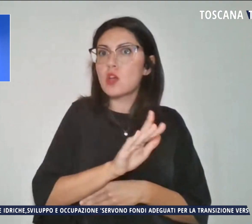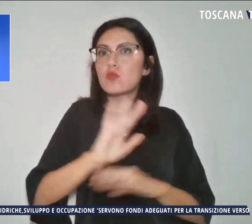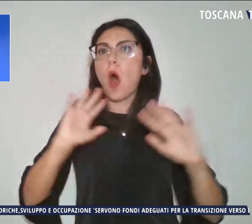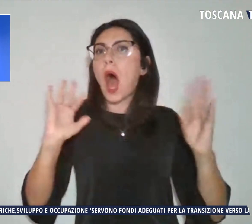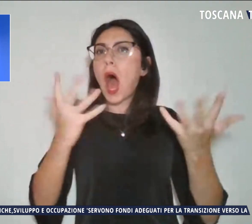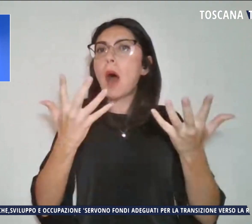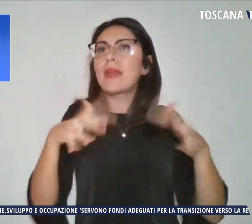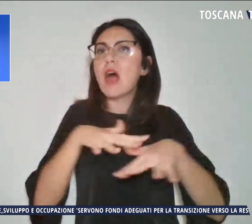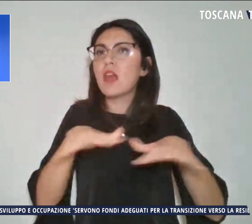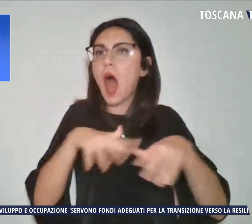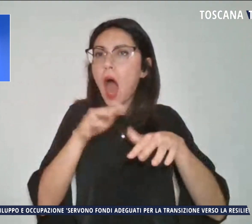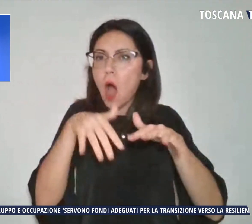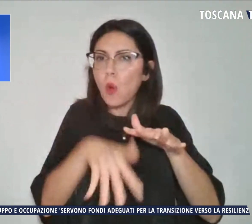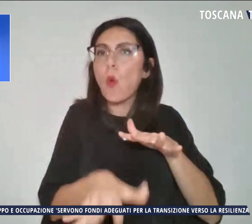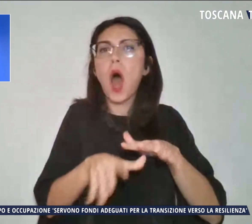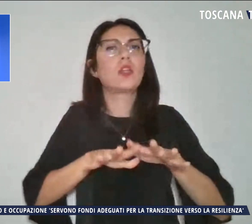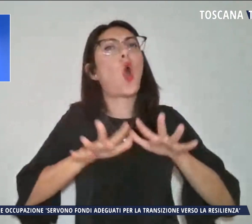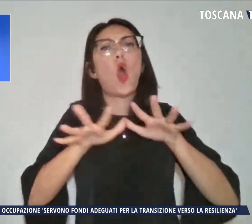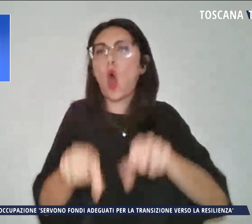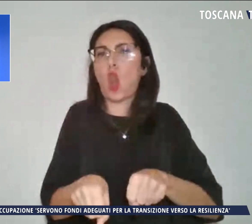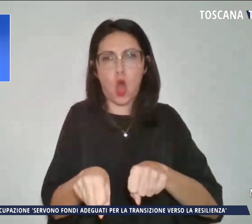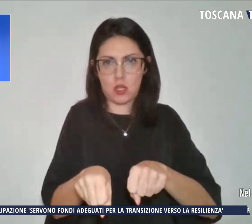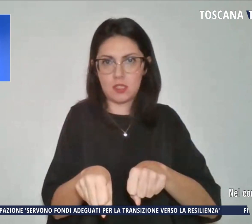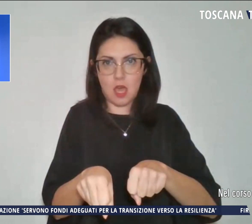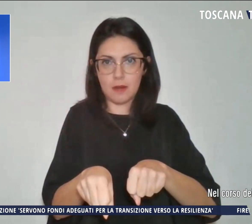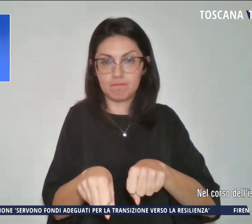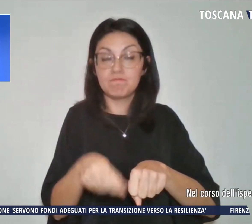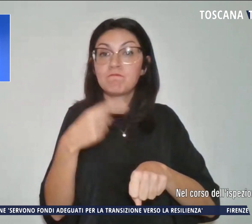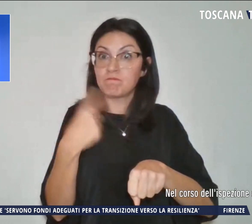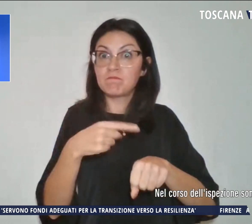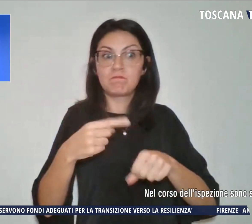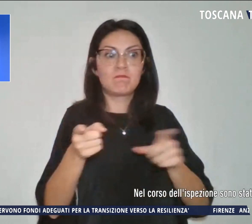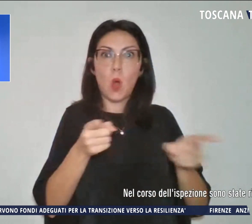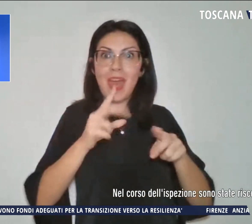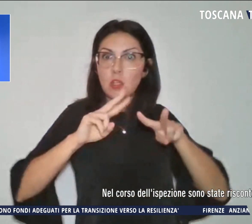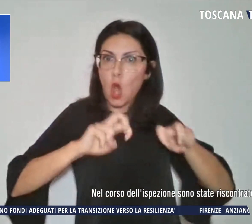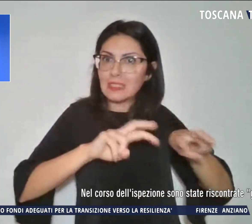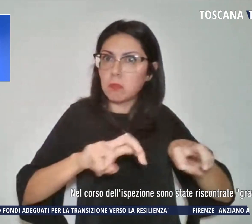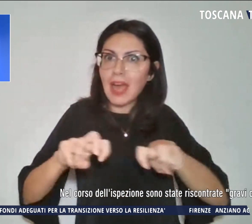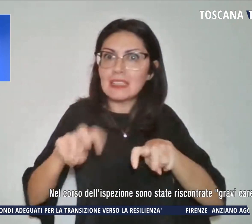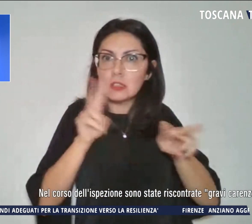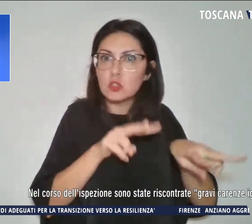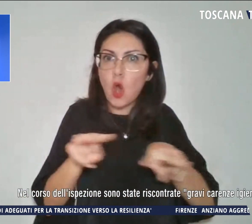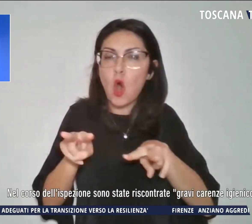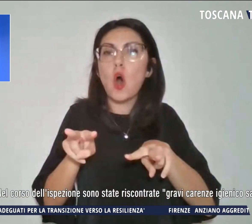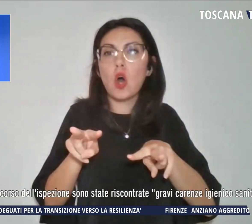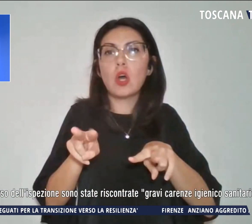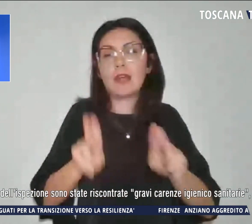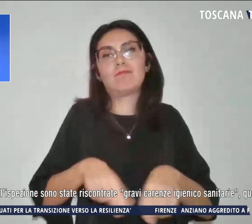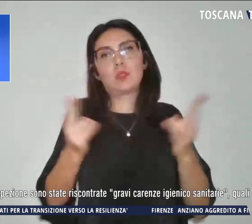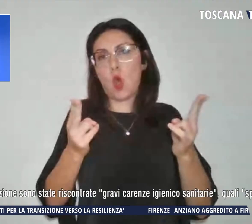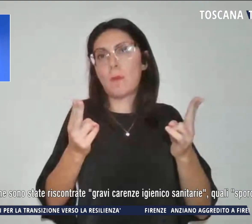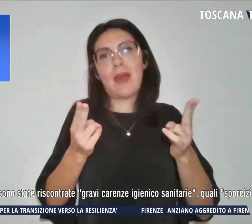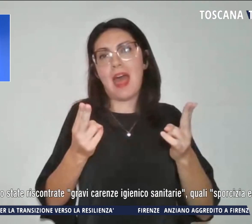acquatico. Durante l'ispezione inoltre sono state riscontrate gravi carenze igienico-sanitarie,